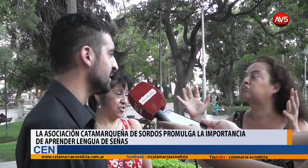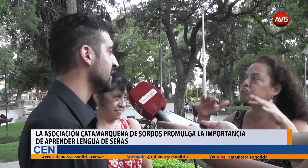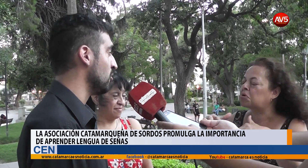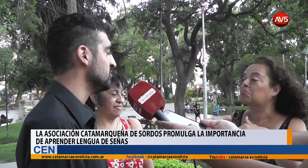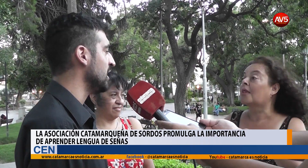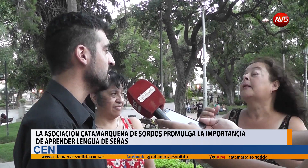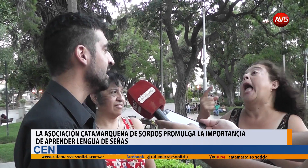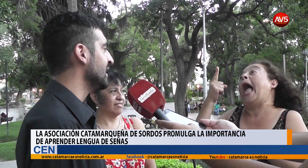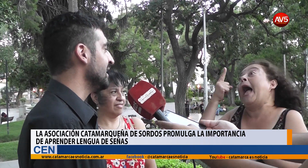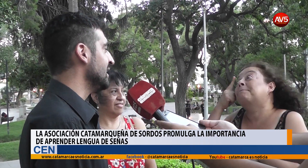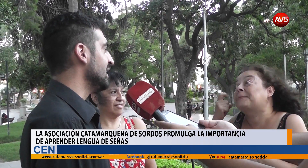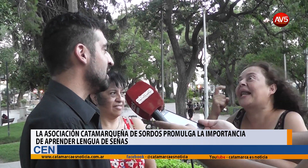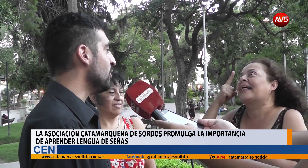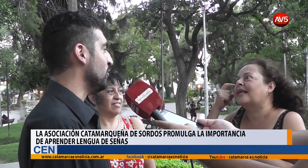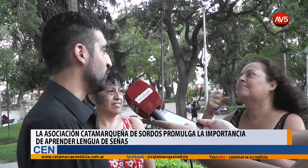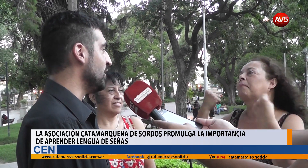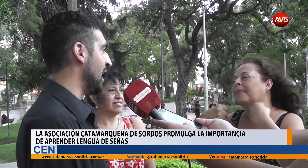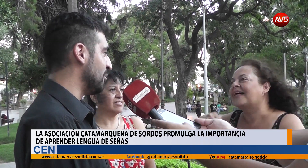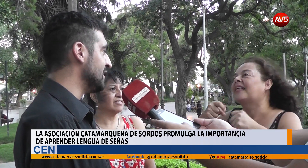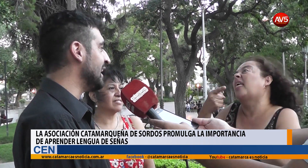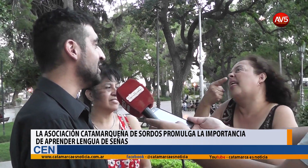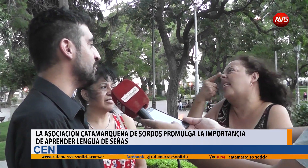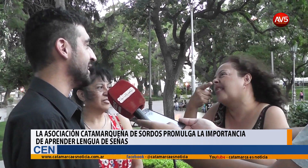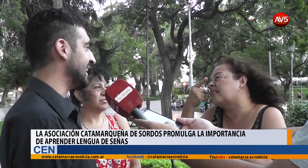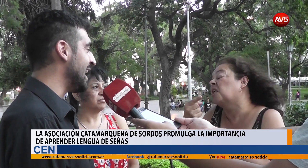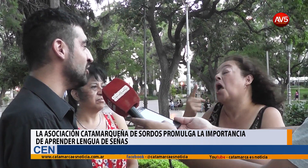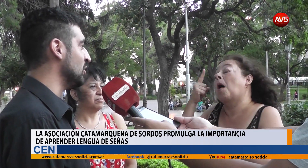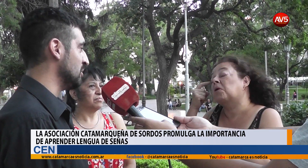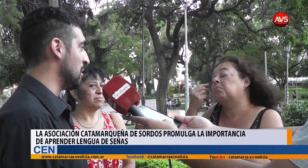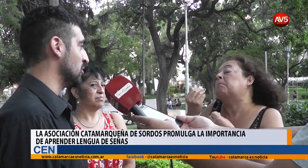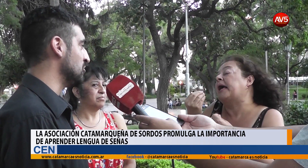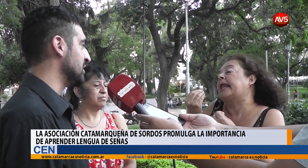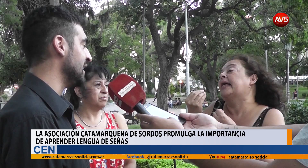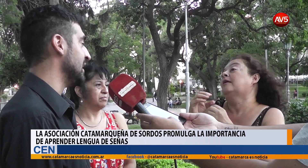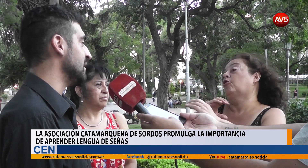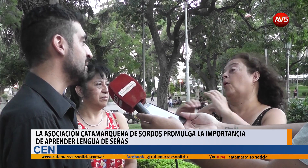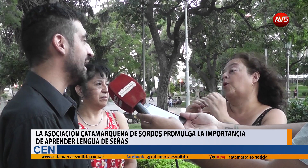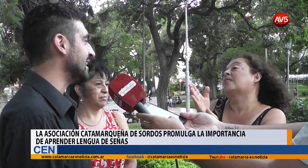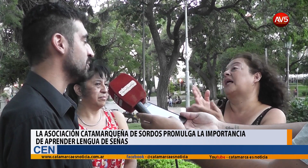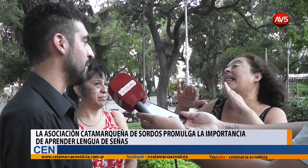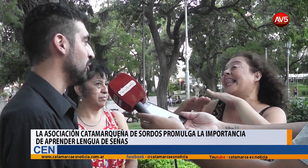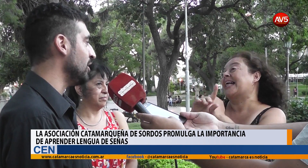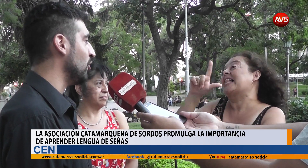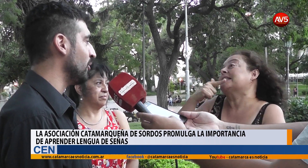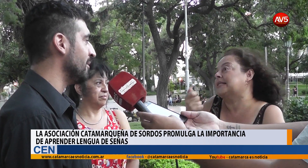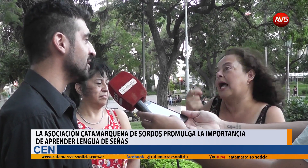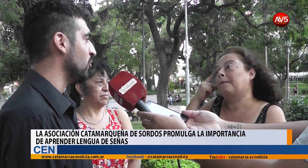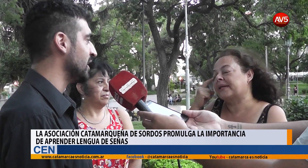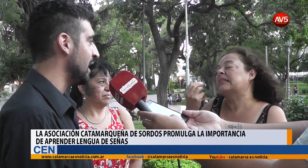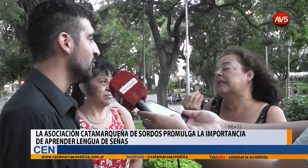comenzaron. Y bueno, fueron aprendiendo, practicando, mostrando interés. ¿Y para qué eso? Para poder, obviamente, comunicarnos